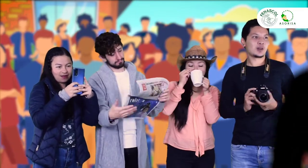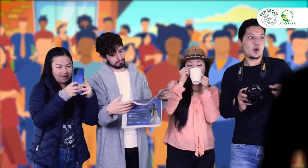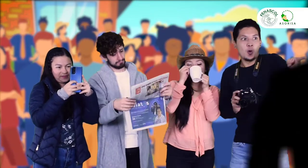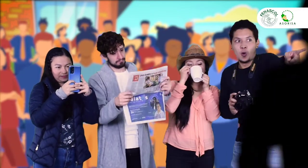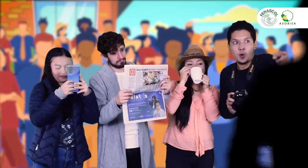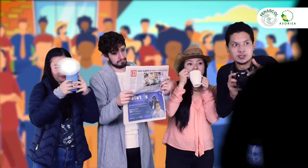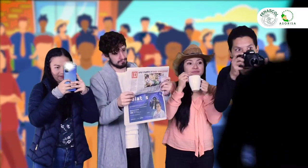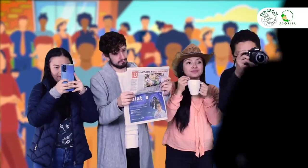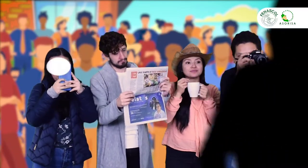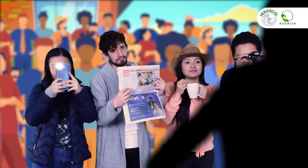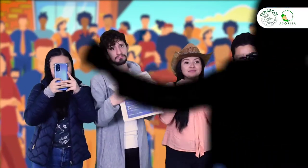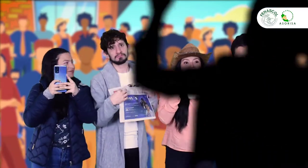Uy, mira esa.